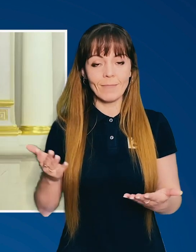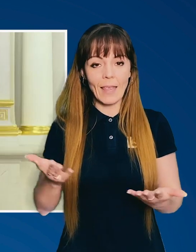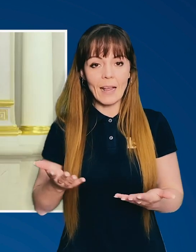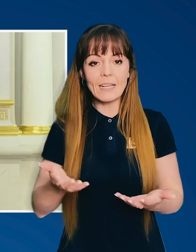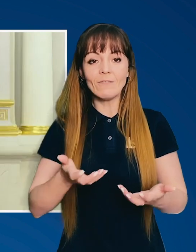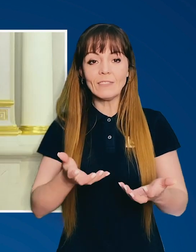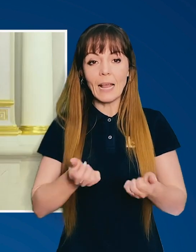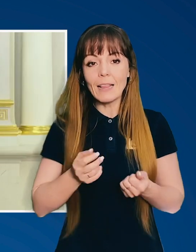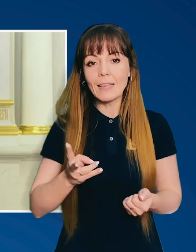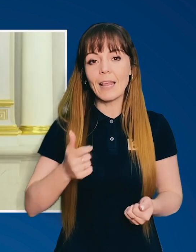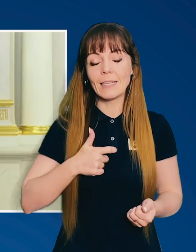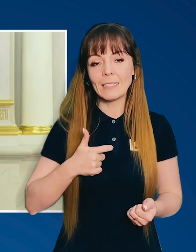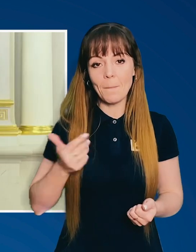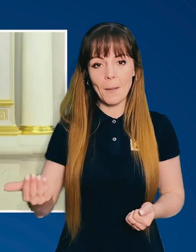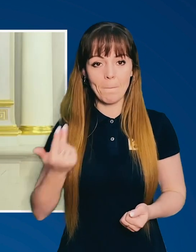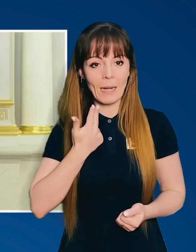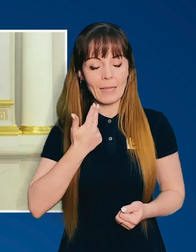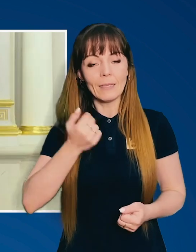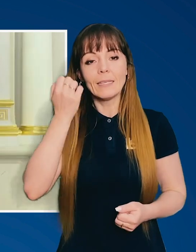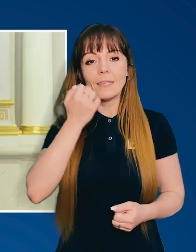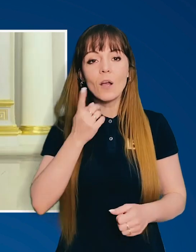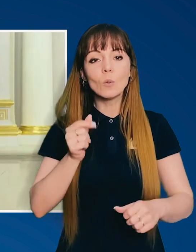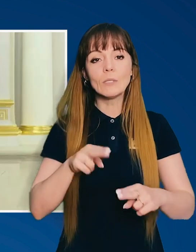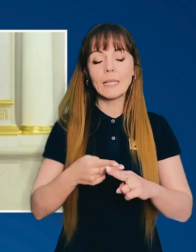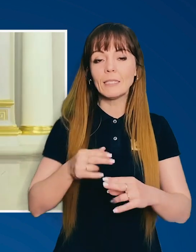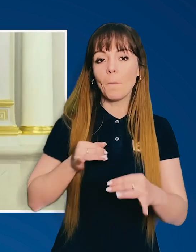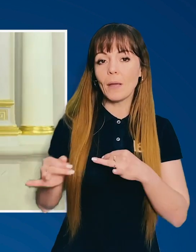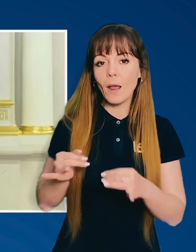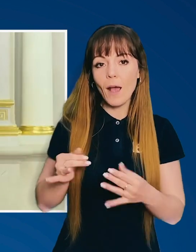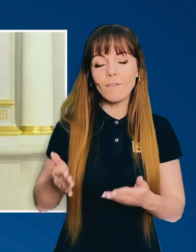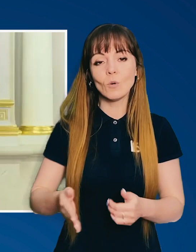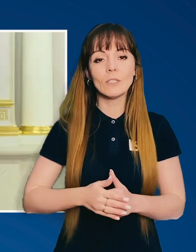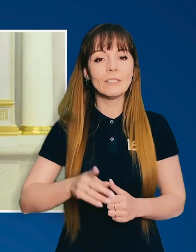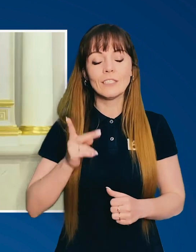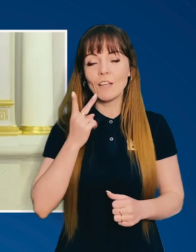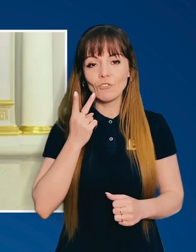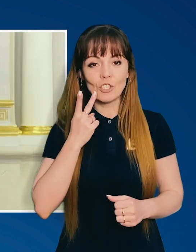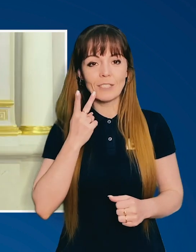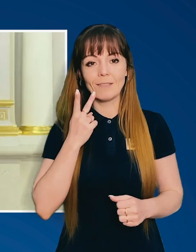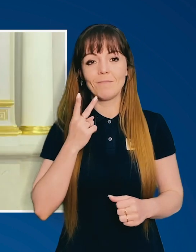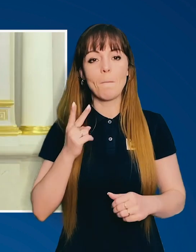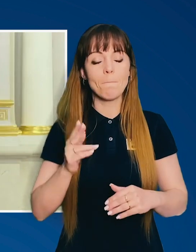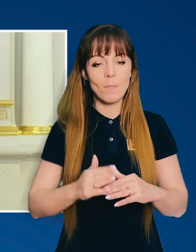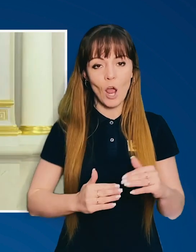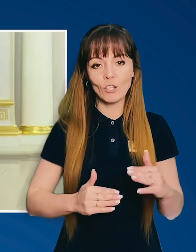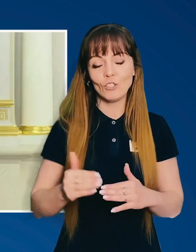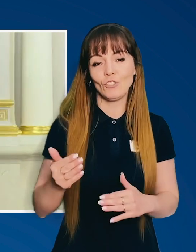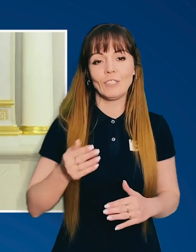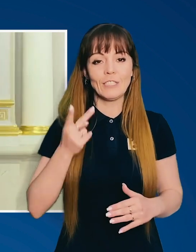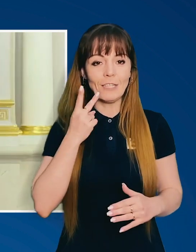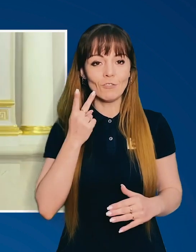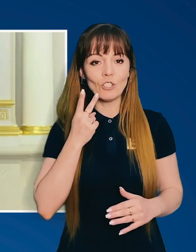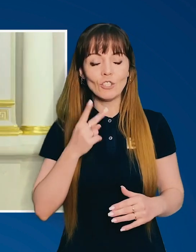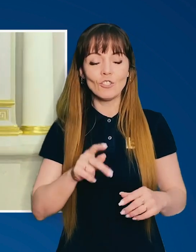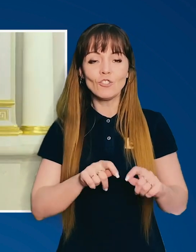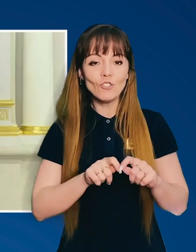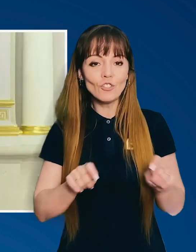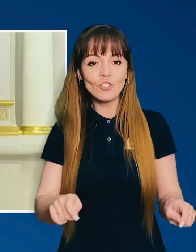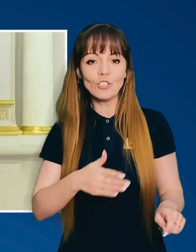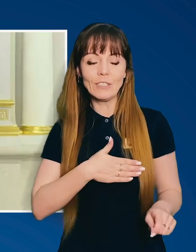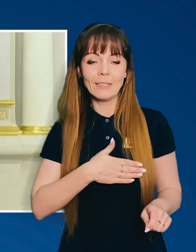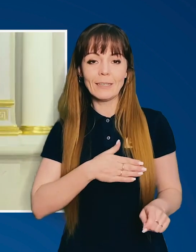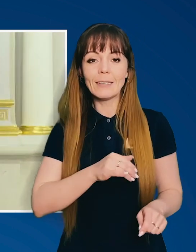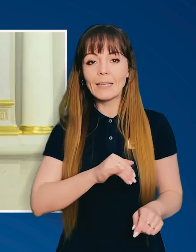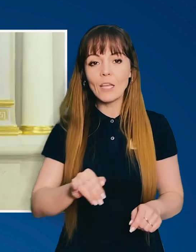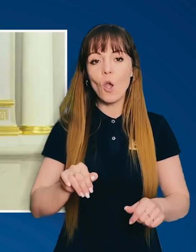яке взяла на себе Британія. Дякую за ці переговори, завжди практичні, як